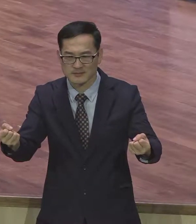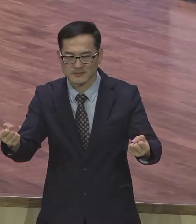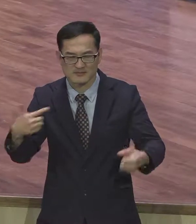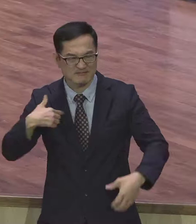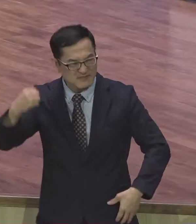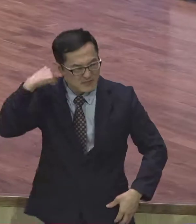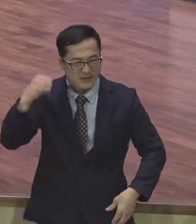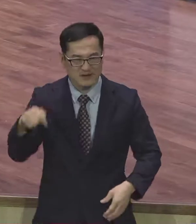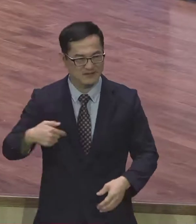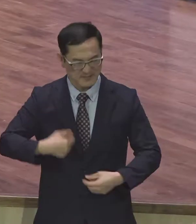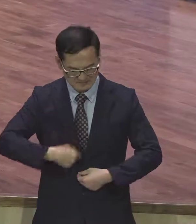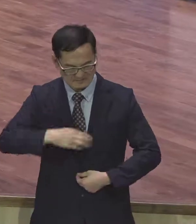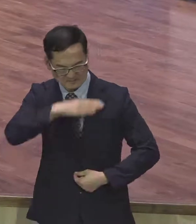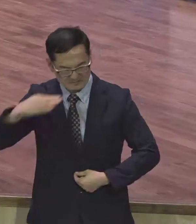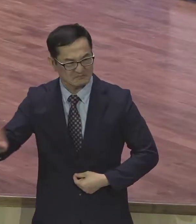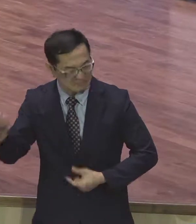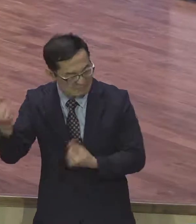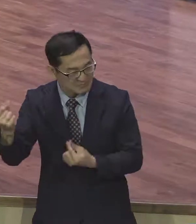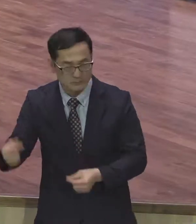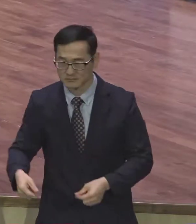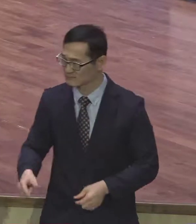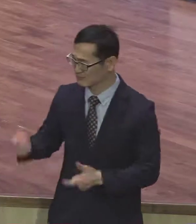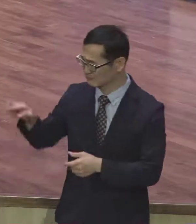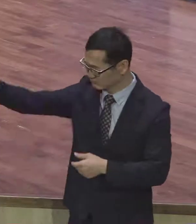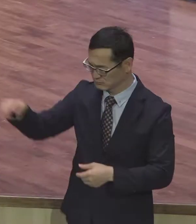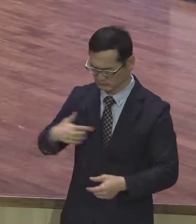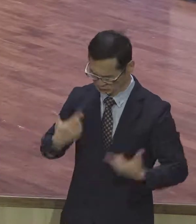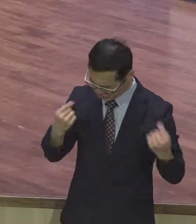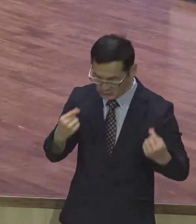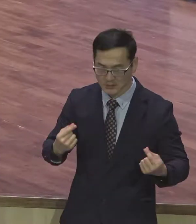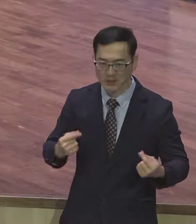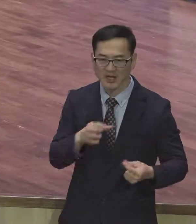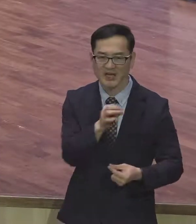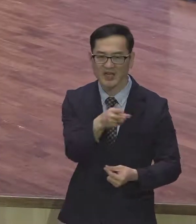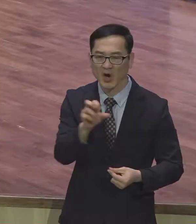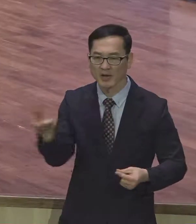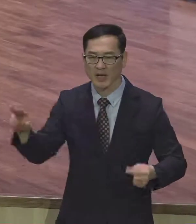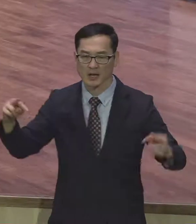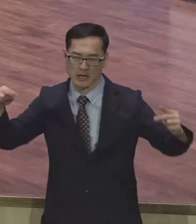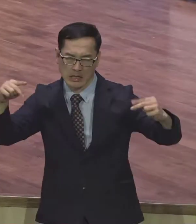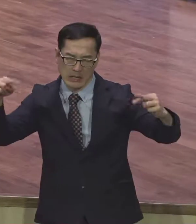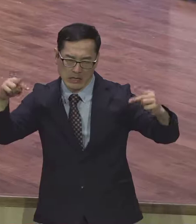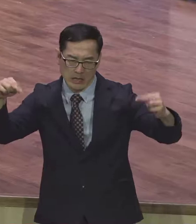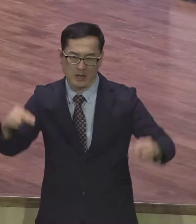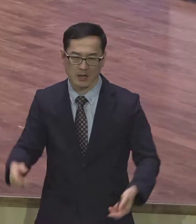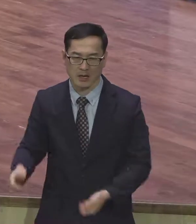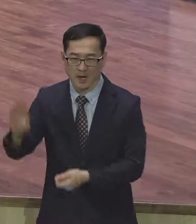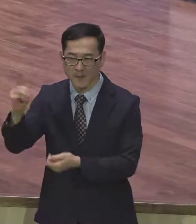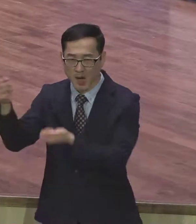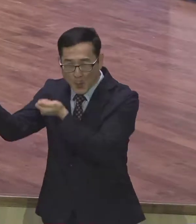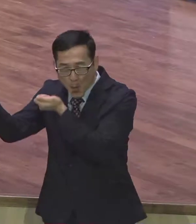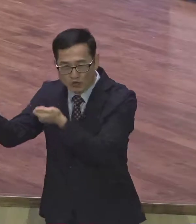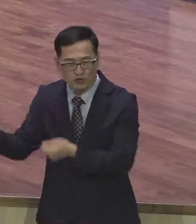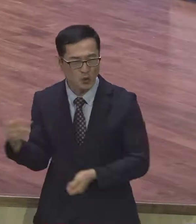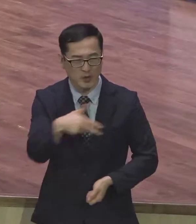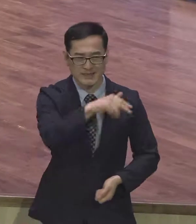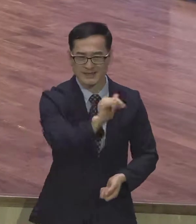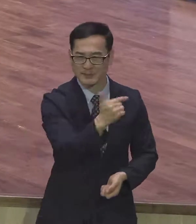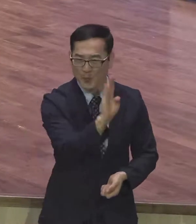생각합니다. 각자가 맨날 싸워요. 맨날 싸워. 서로가 정의라고. 여기서 반대, 여기서 찬성. 막